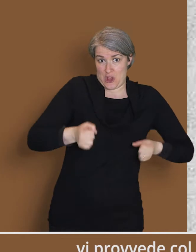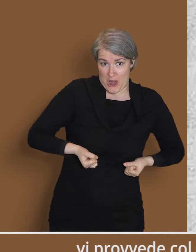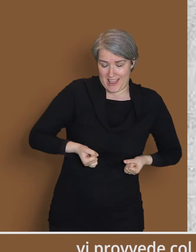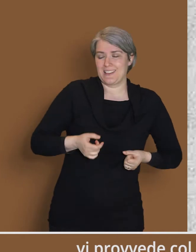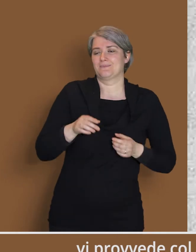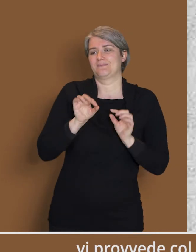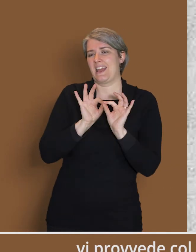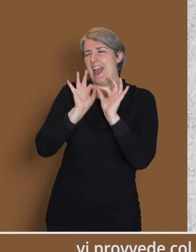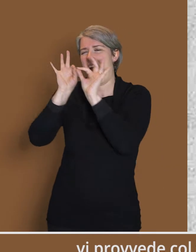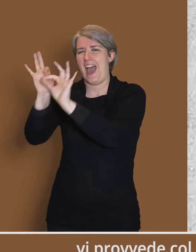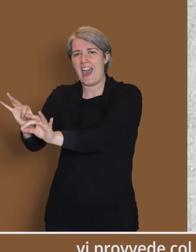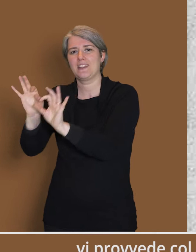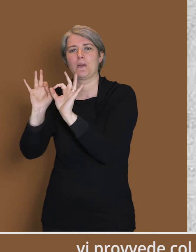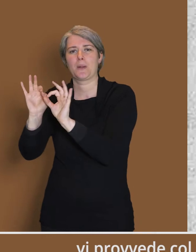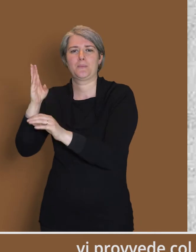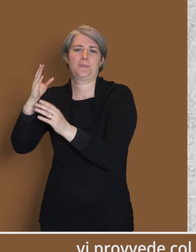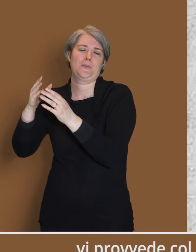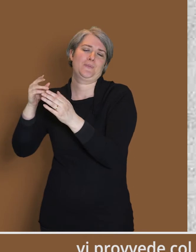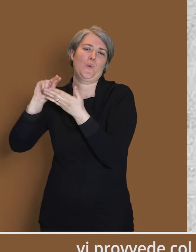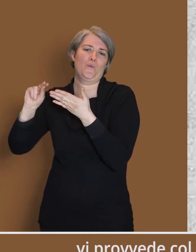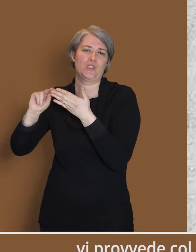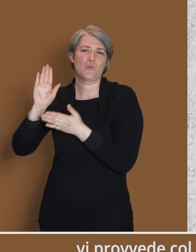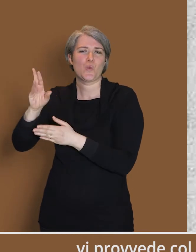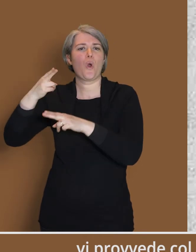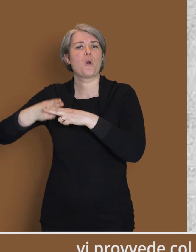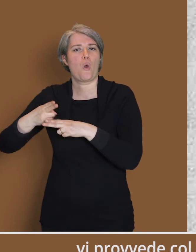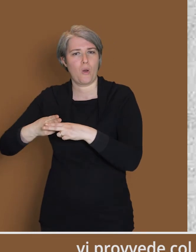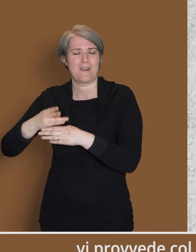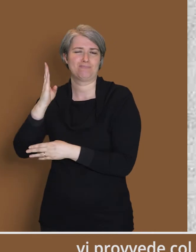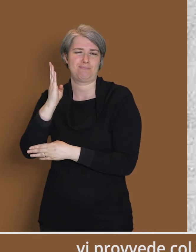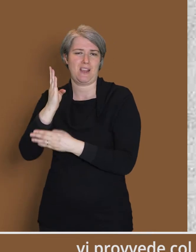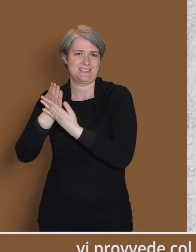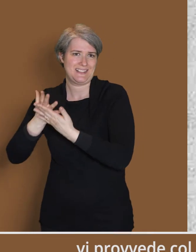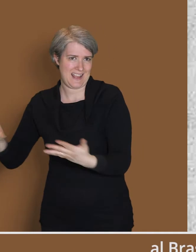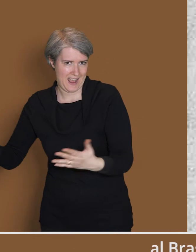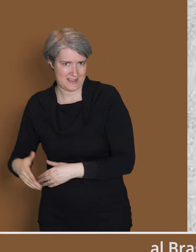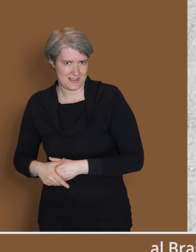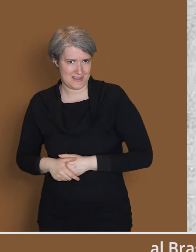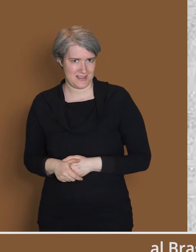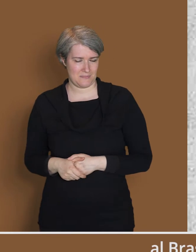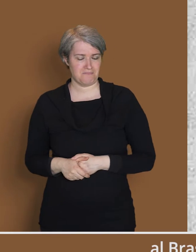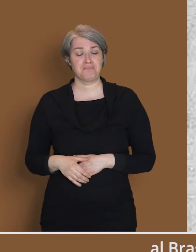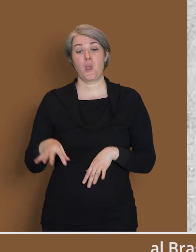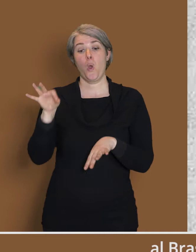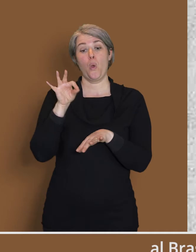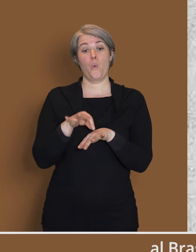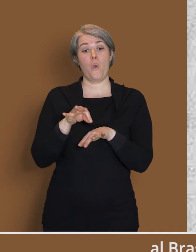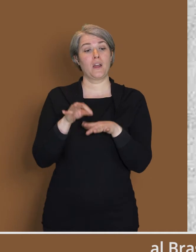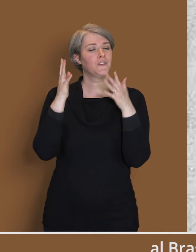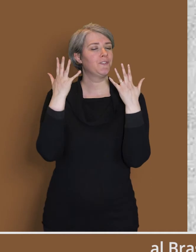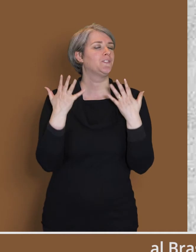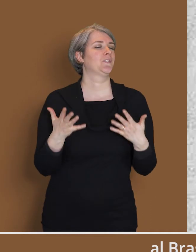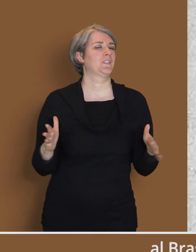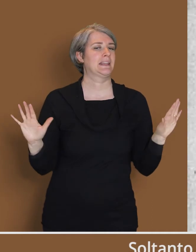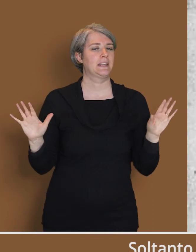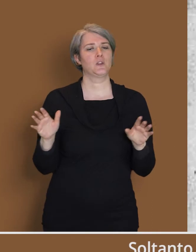col telegrafo, mediante il filo speciale che unisce il Piccolo Braschi di Bardonecchia al Braschi più vero e maggiore di Roma.